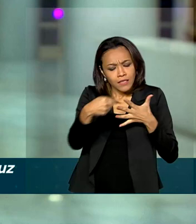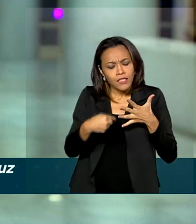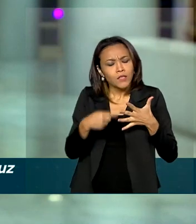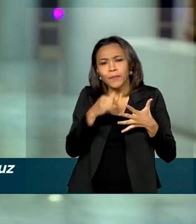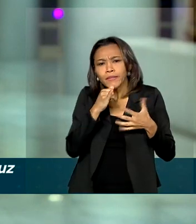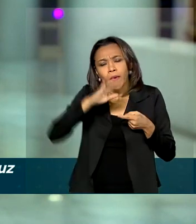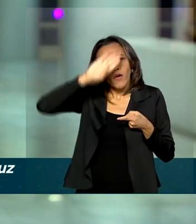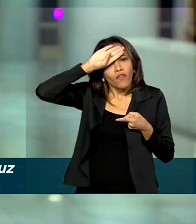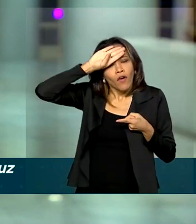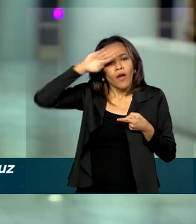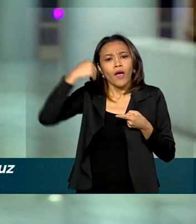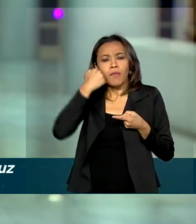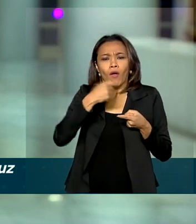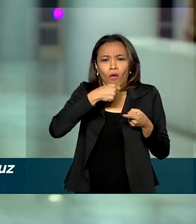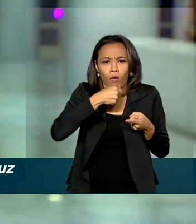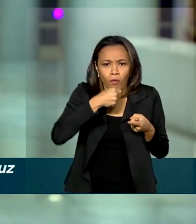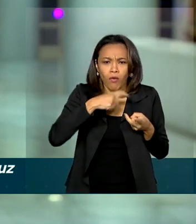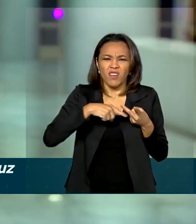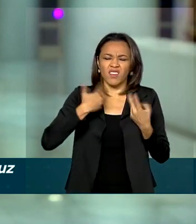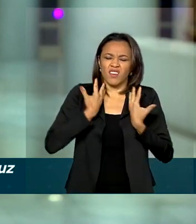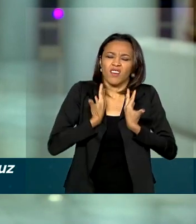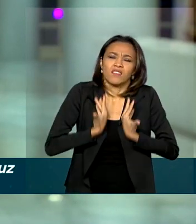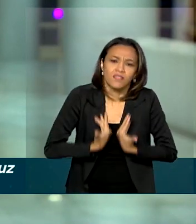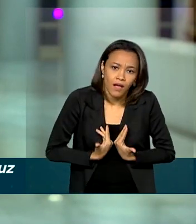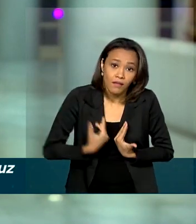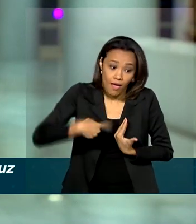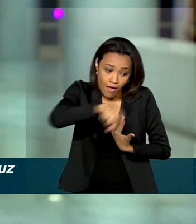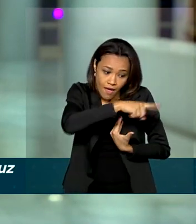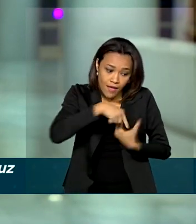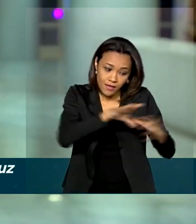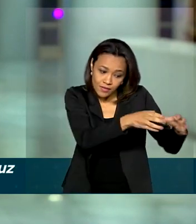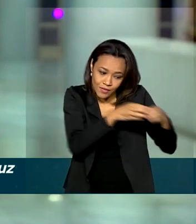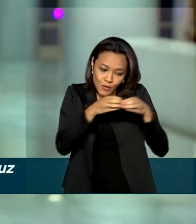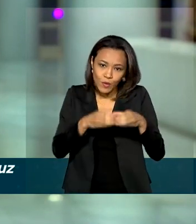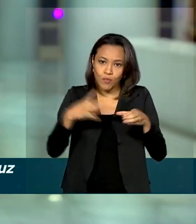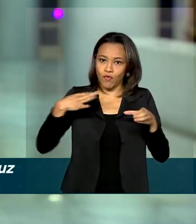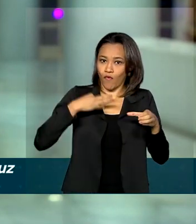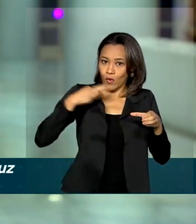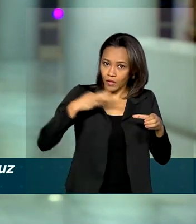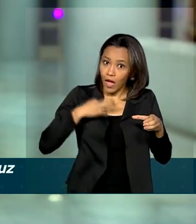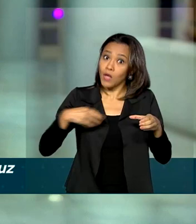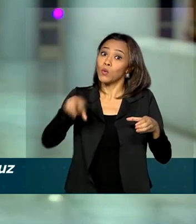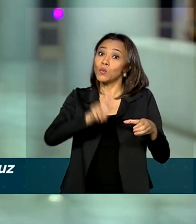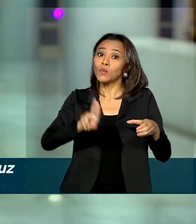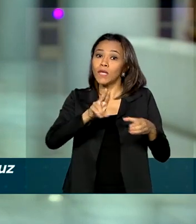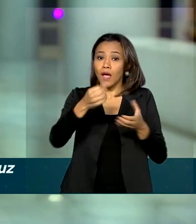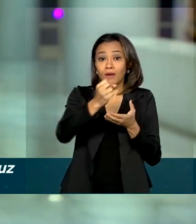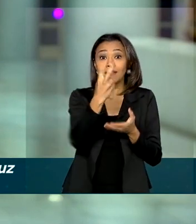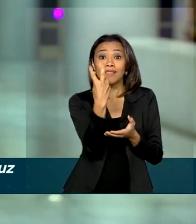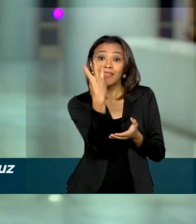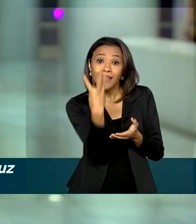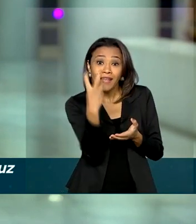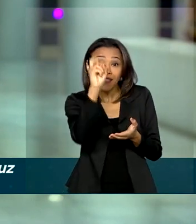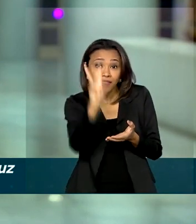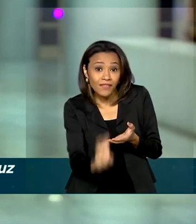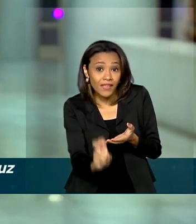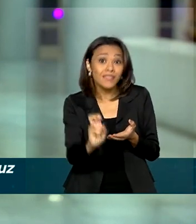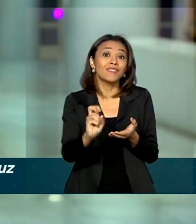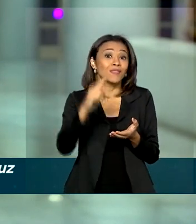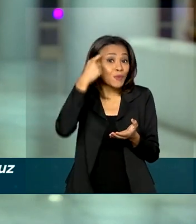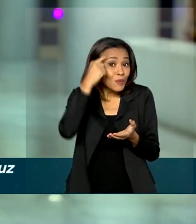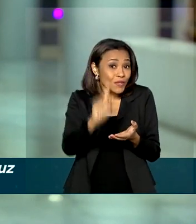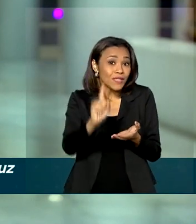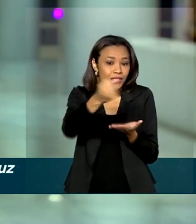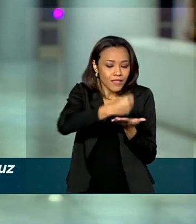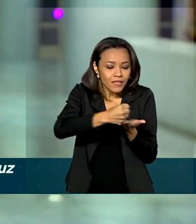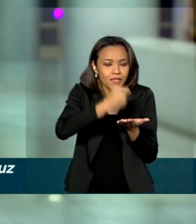como febre, tosse seca e fadiga. Esses voluntários usaram o medicamento três vezes ao dia e foram acompanhados pelos